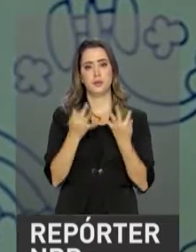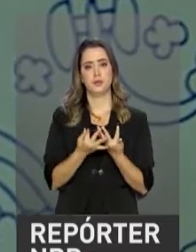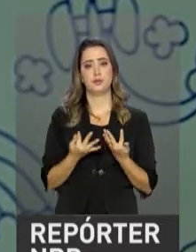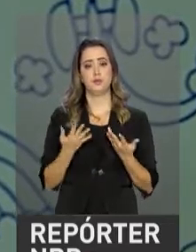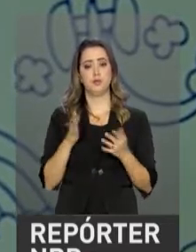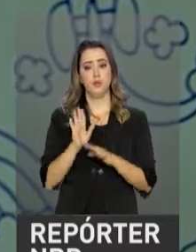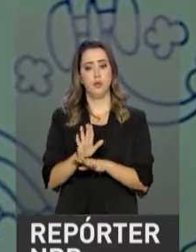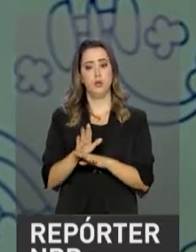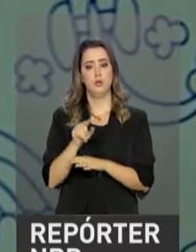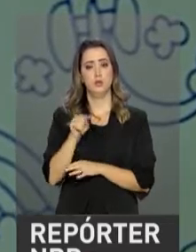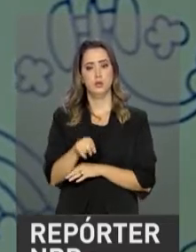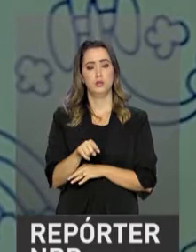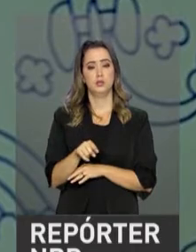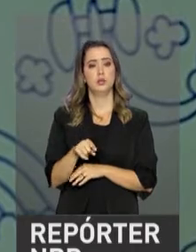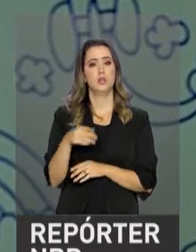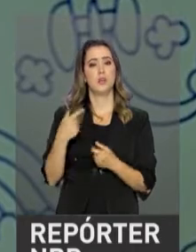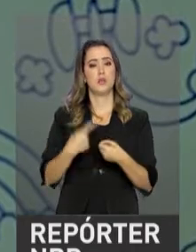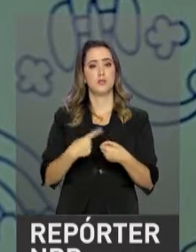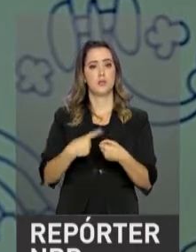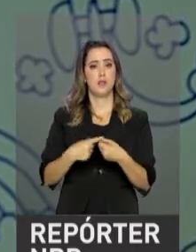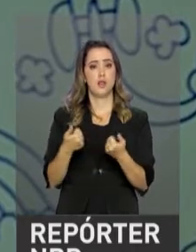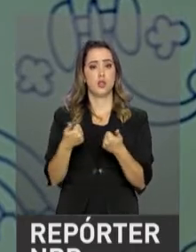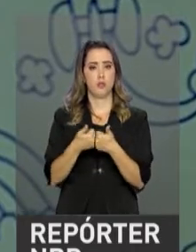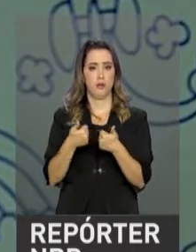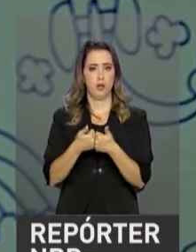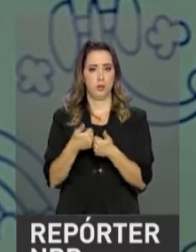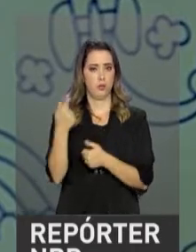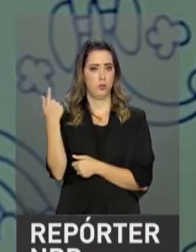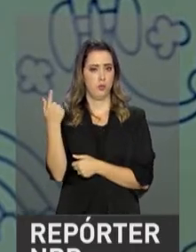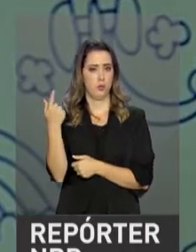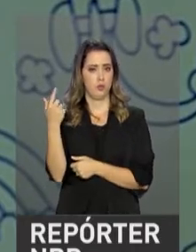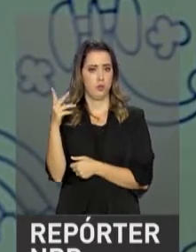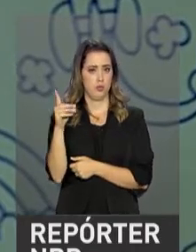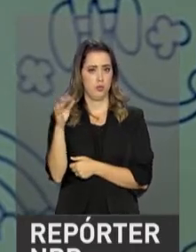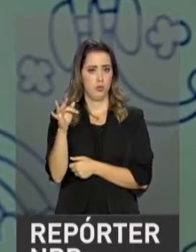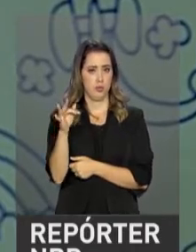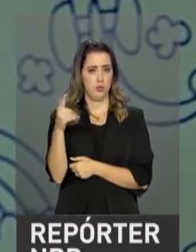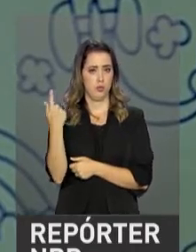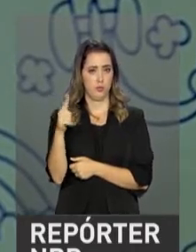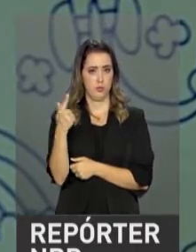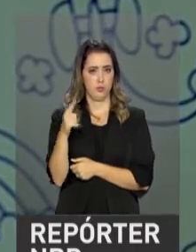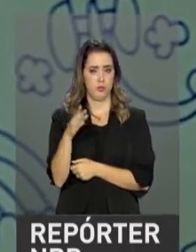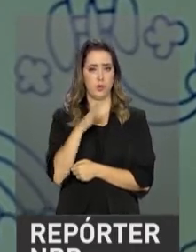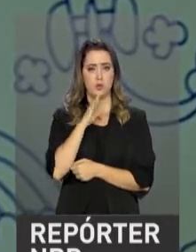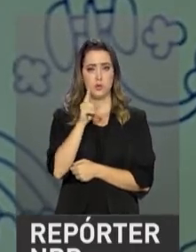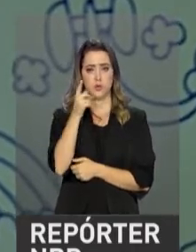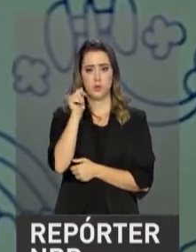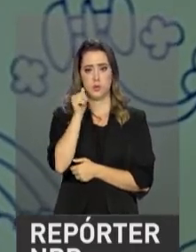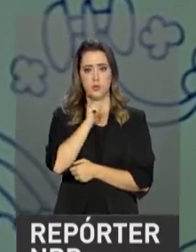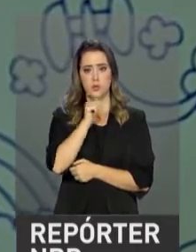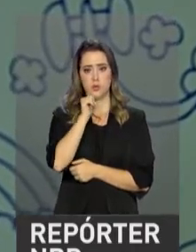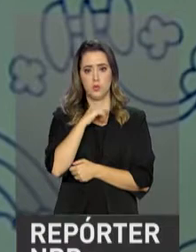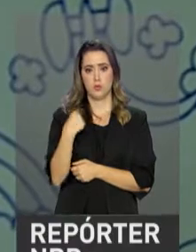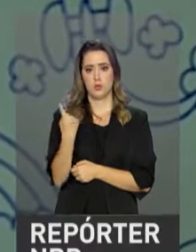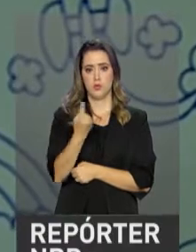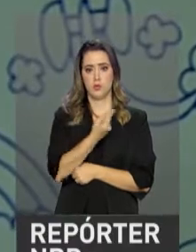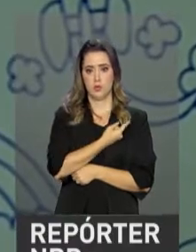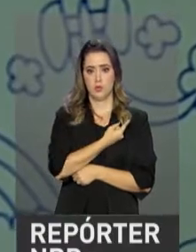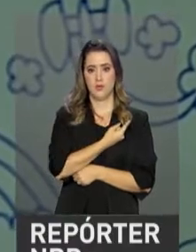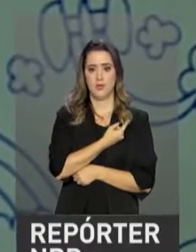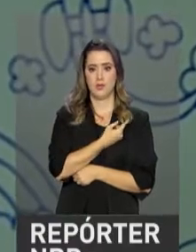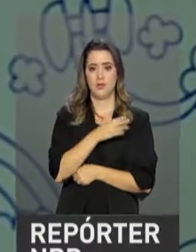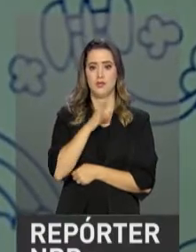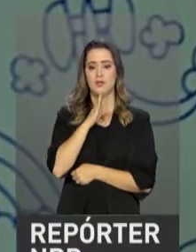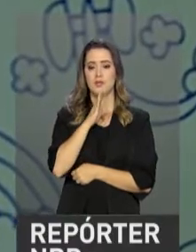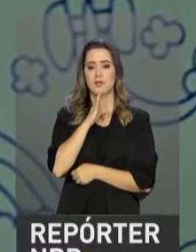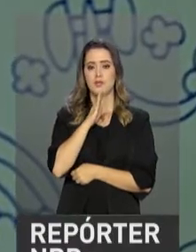Na cidade de Águas Lindas de Goiás, eu conheci a senhora Erenilza dos Santos, aliás, nós, Osmar, conhecemos